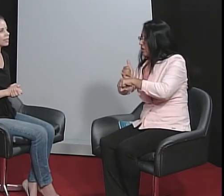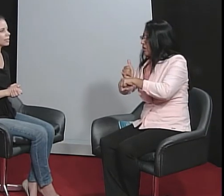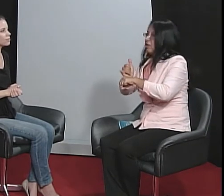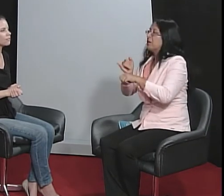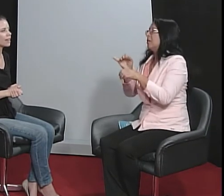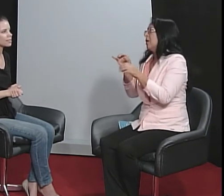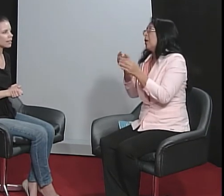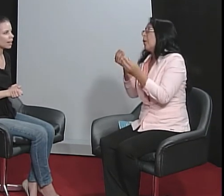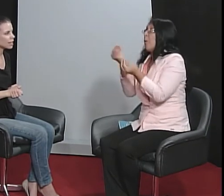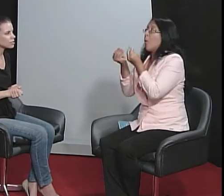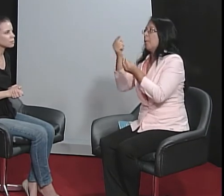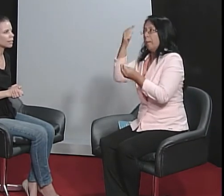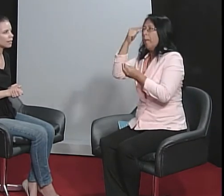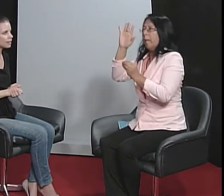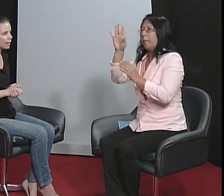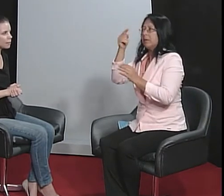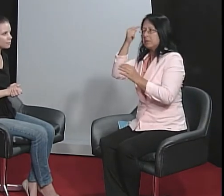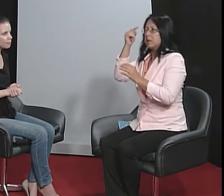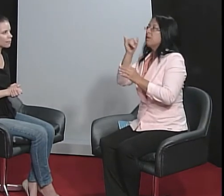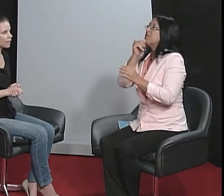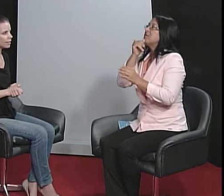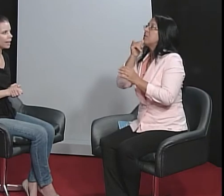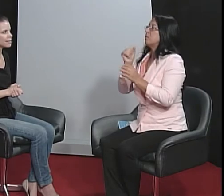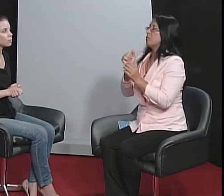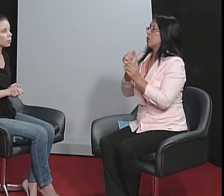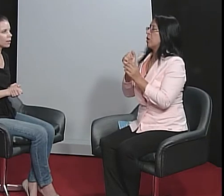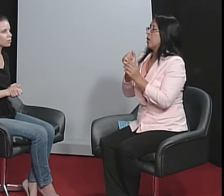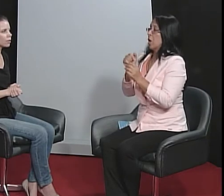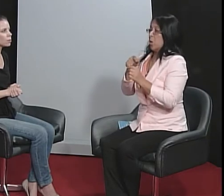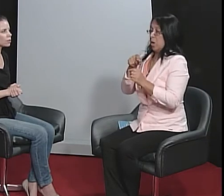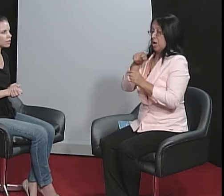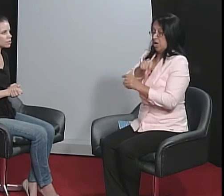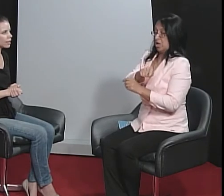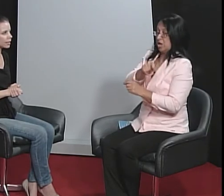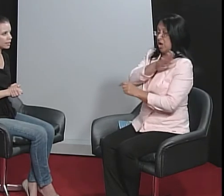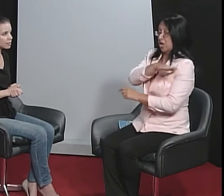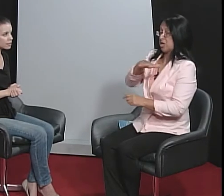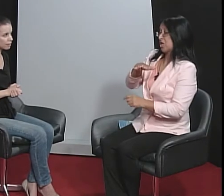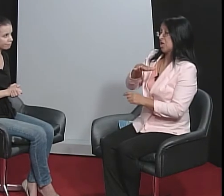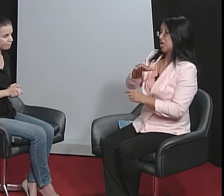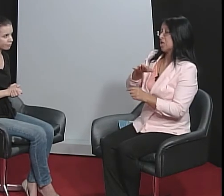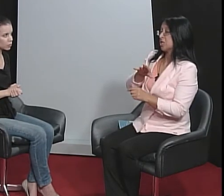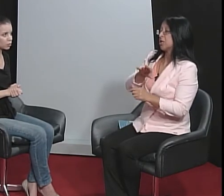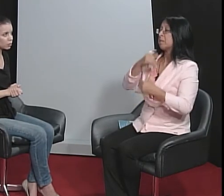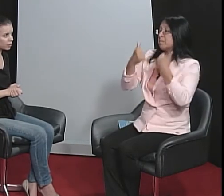não tiver estratégias para atender, né, esse momento tão importante da criança surda,